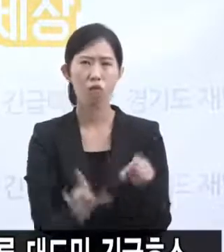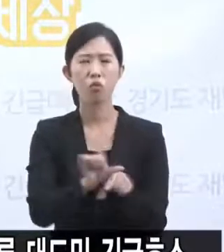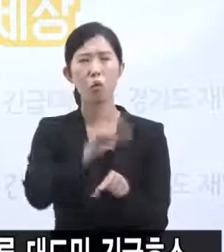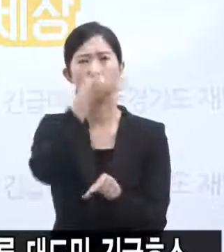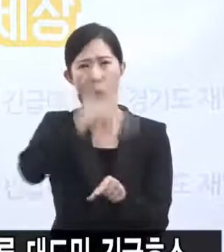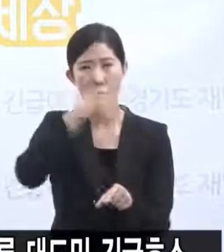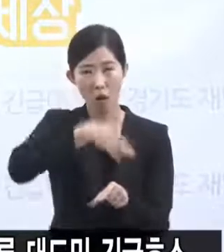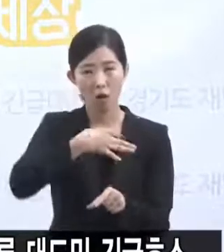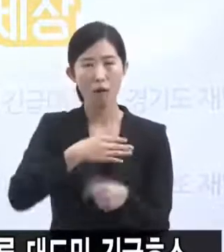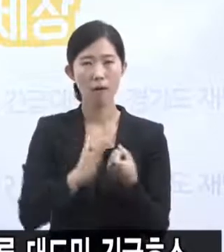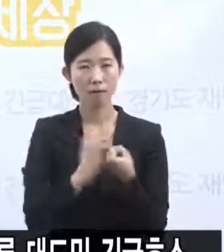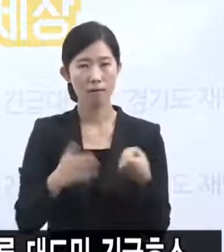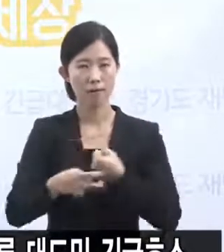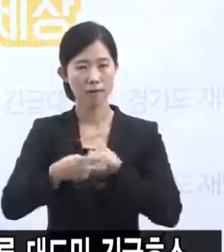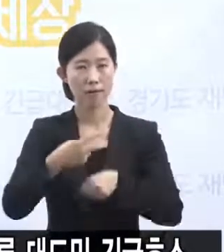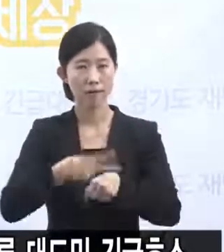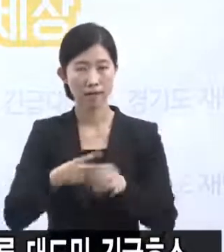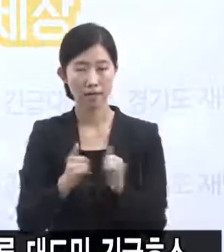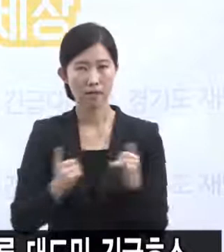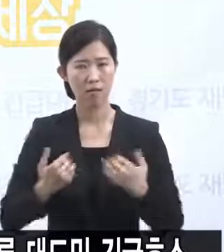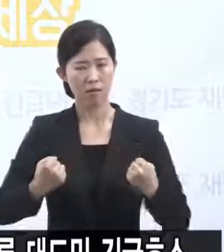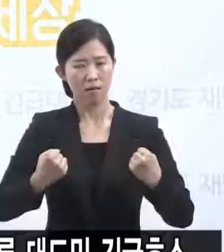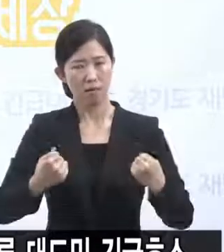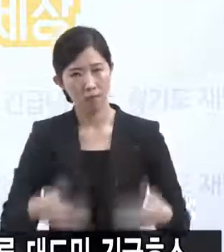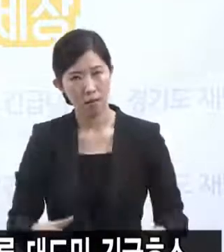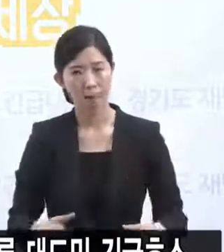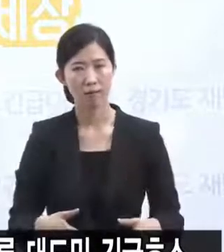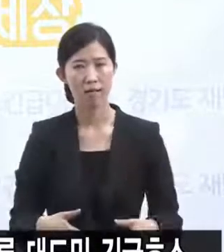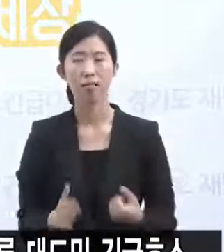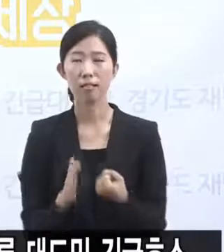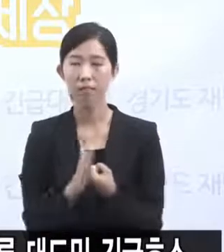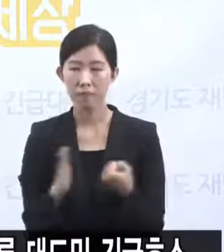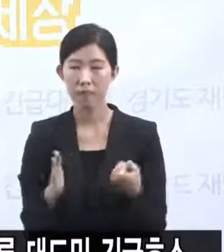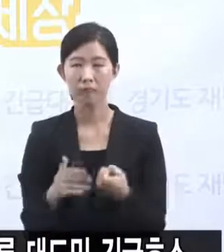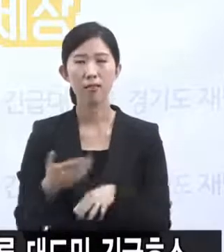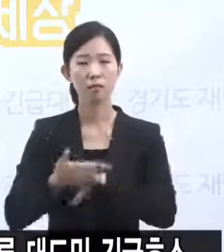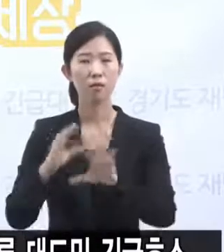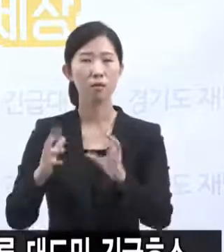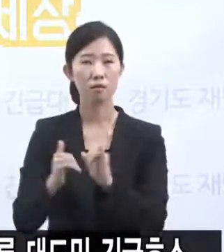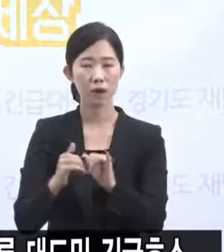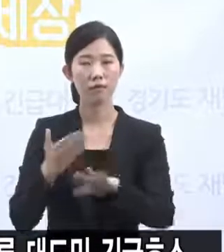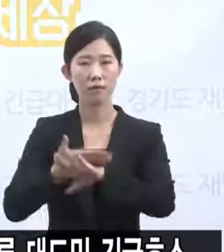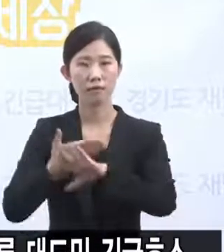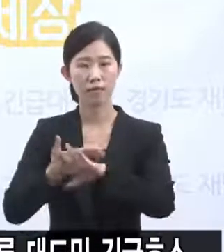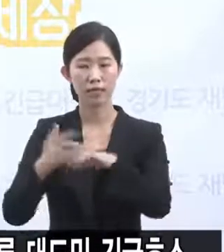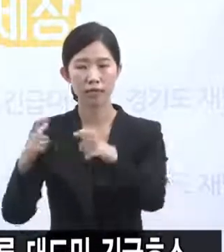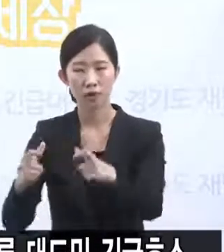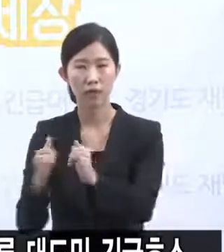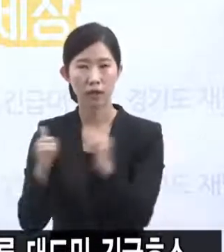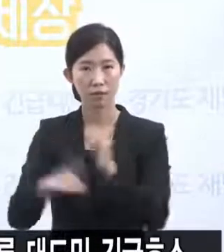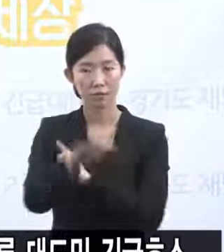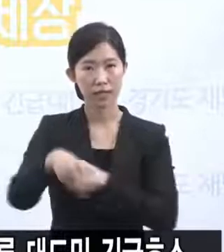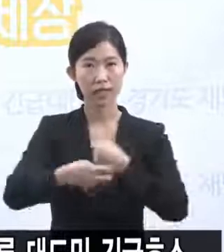문제들이 있어서 좀 더 많은 외부의 도민들의 혹은 시민들의 지원이 필요합니다. 따라서 의사 간호사